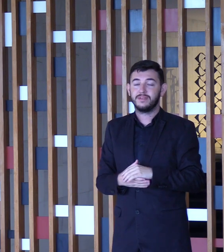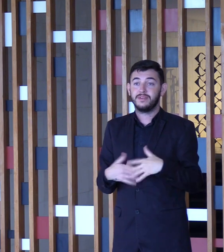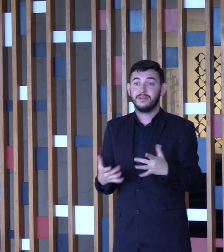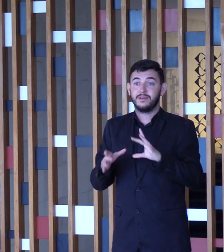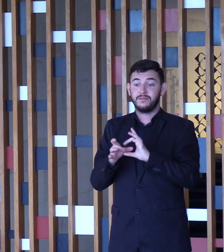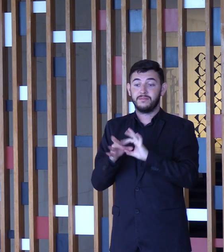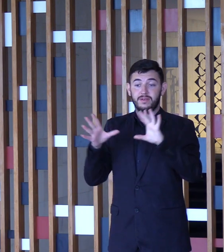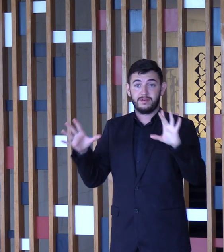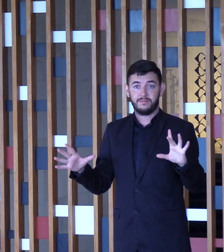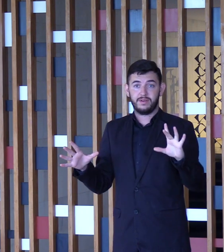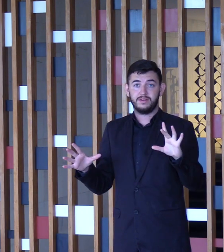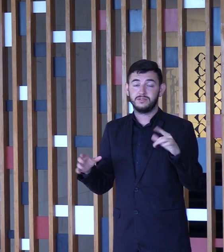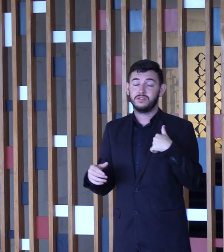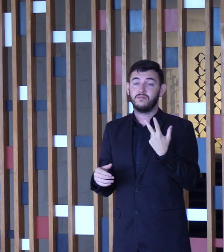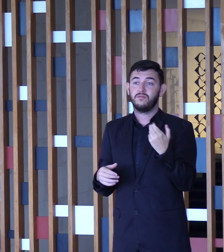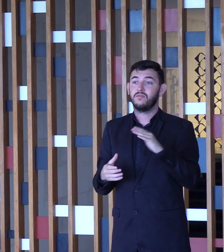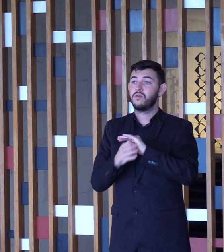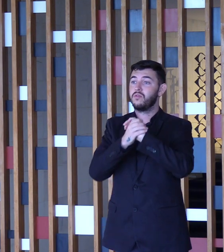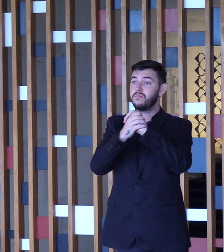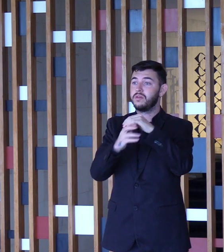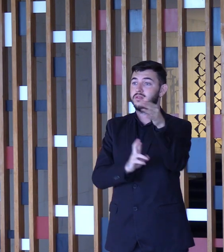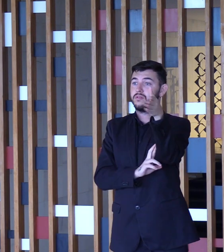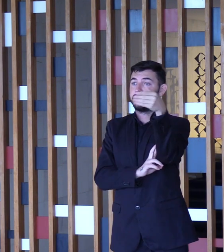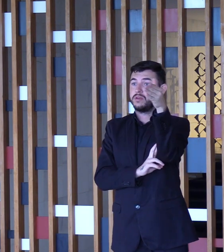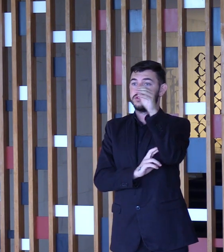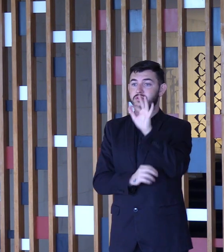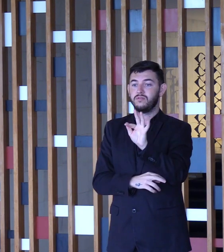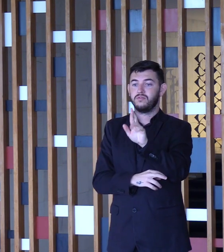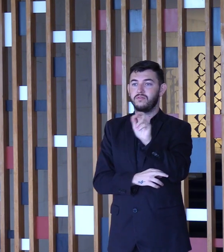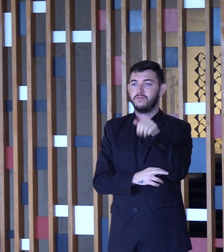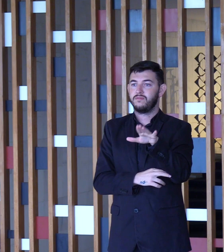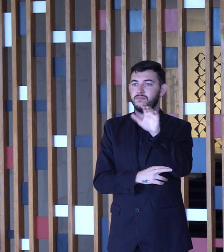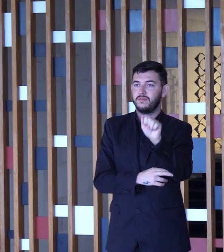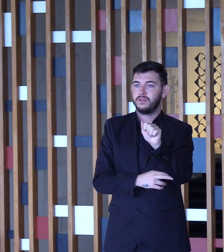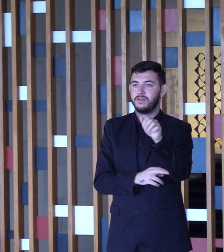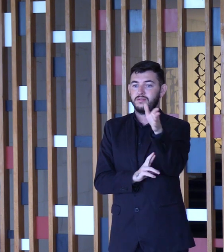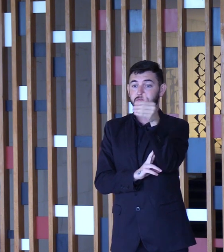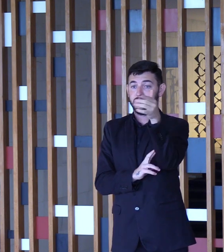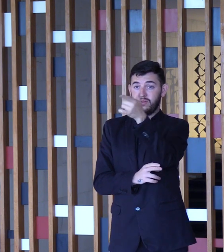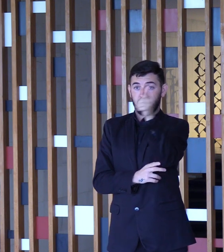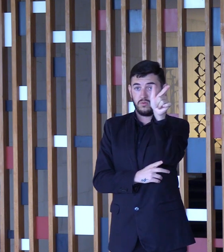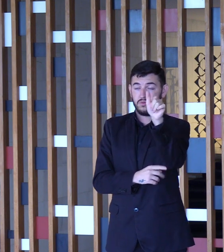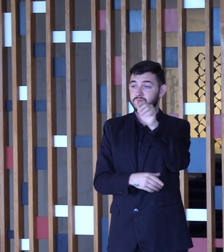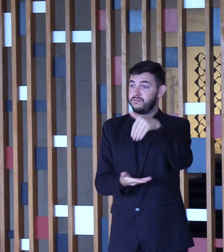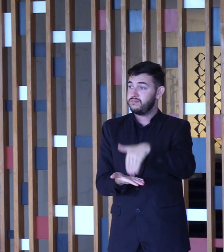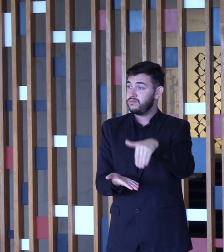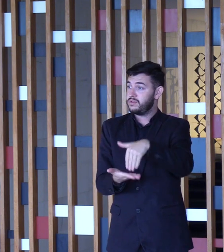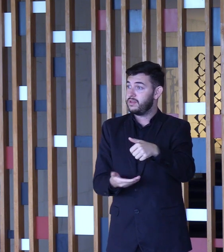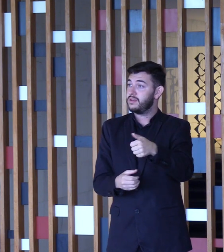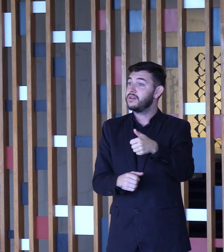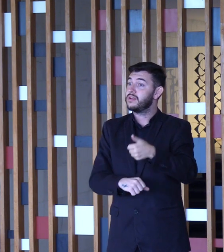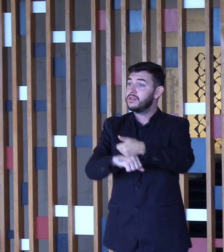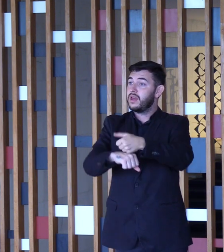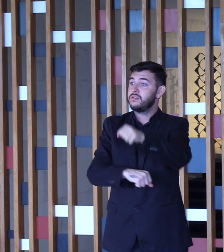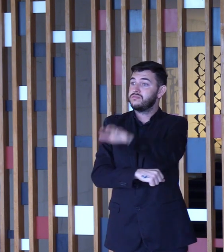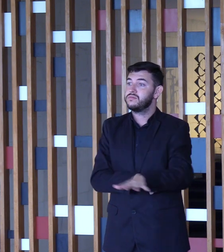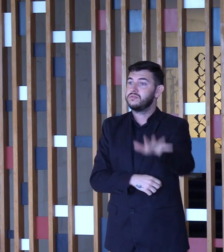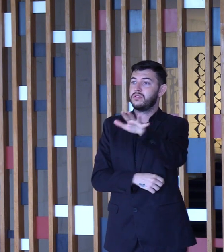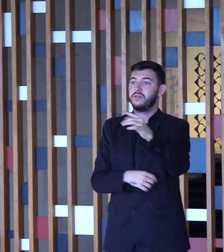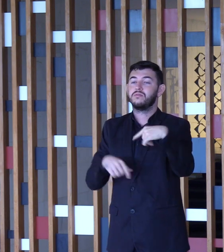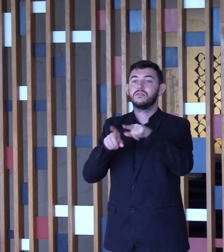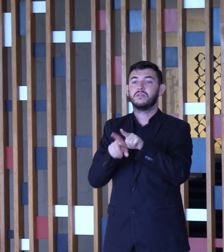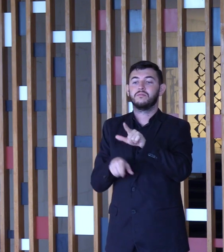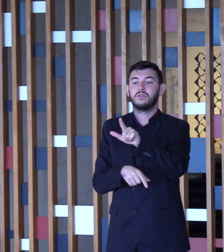amigo, nosso chanceler, embaixador França, embaixador Simos, secretário-geral, senhor Luiz Fernando, do